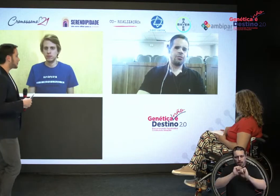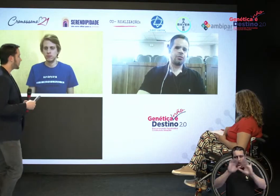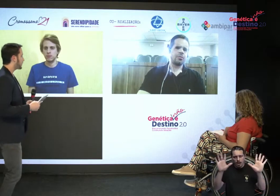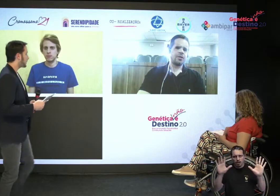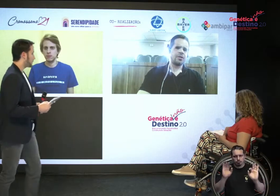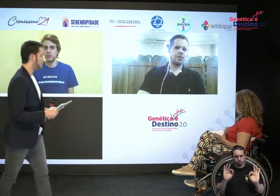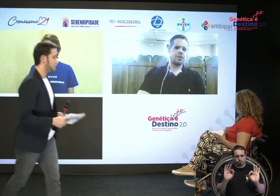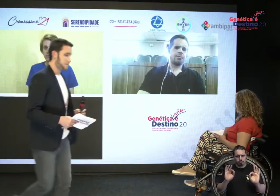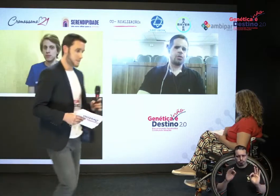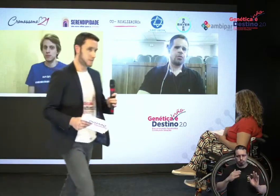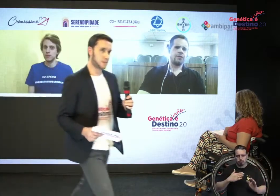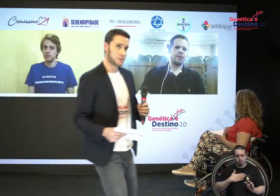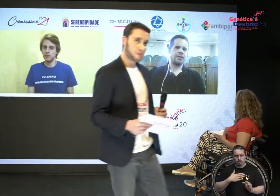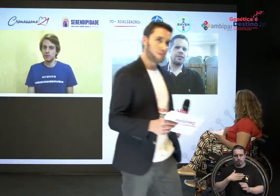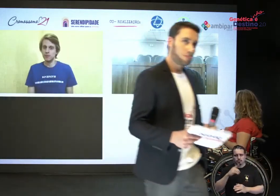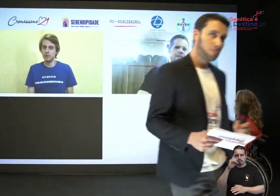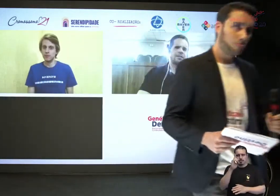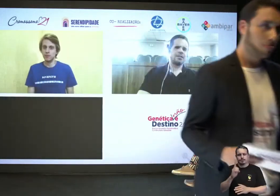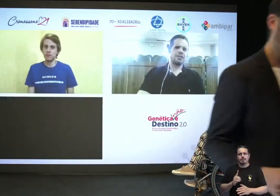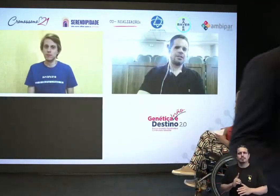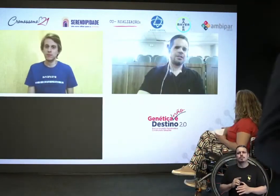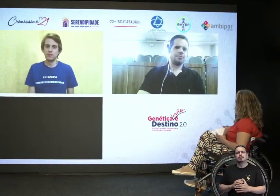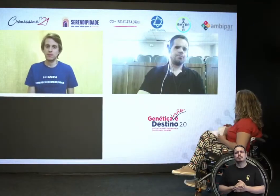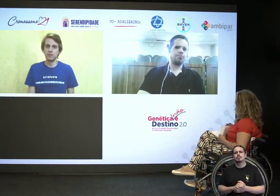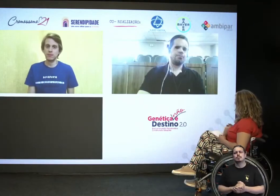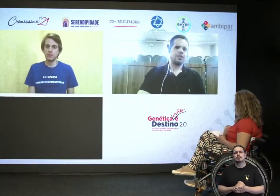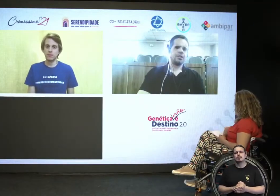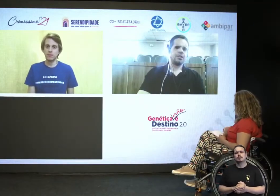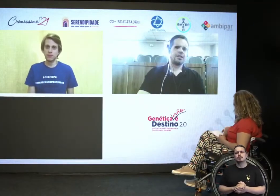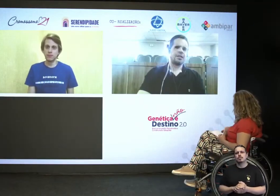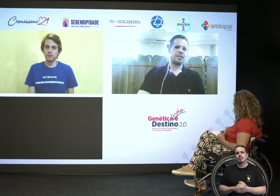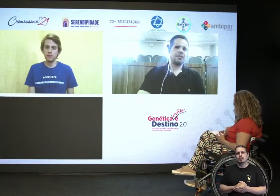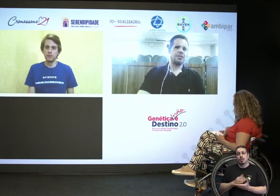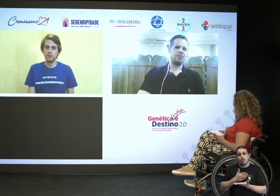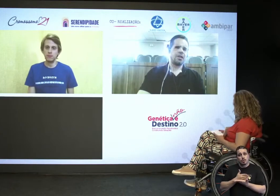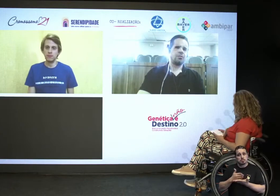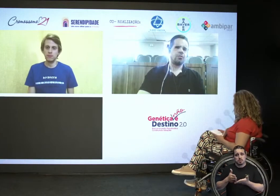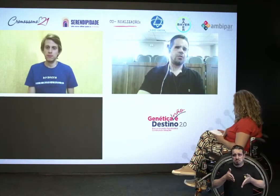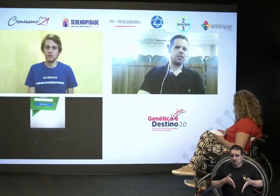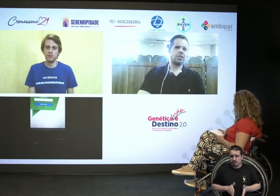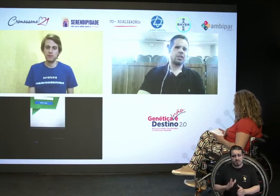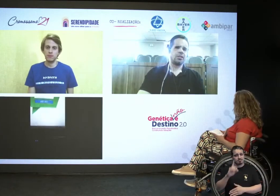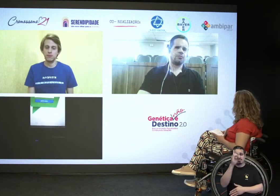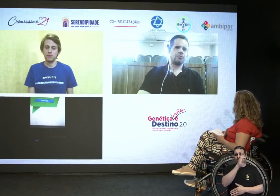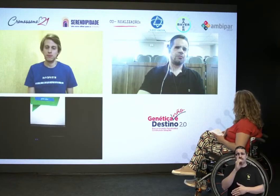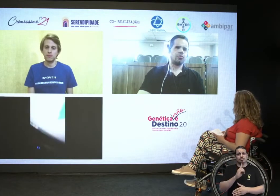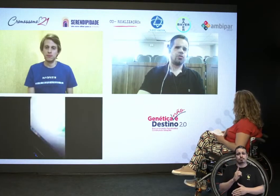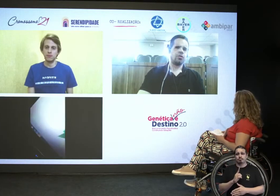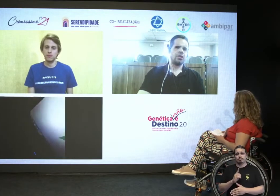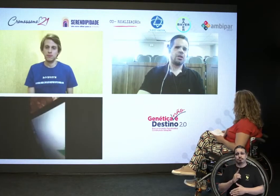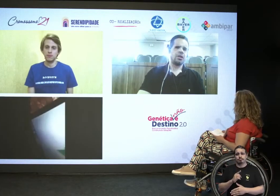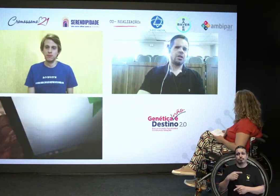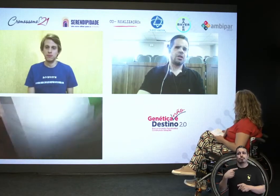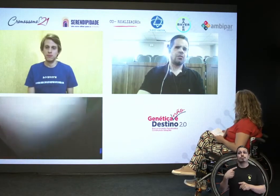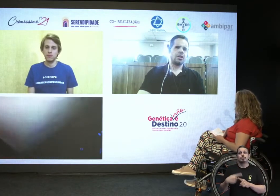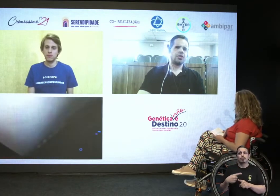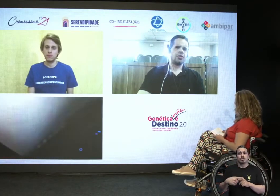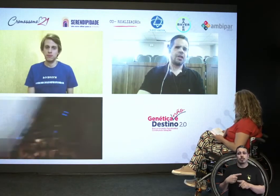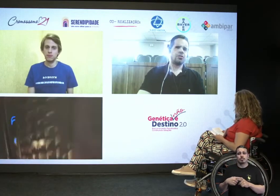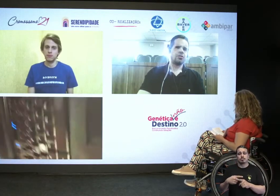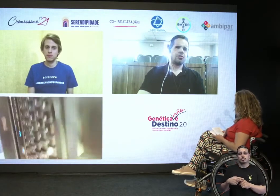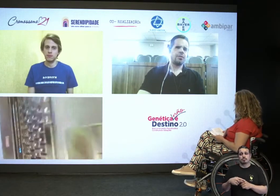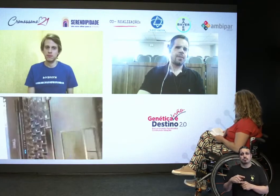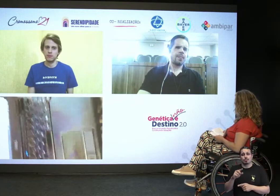pessoa com deficiência desde recém-nascido, né, quando adquirei um tumor. Olá. Retinoblastoma.